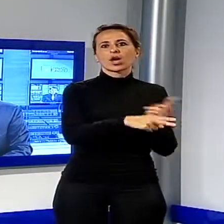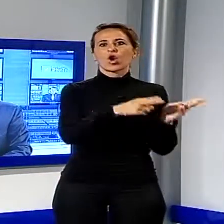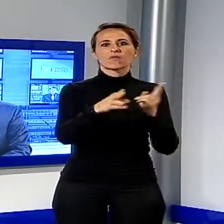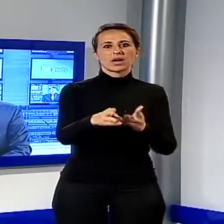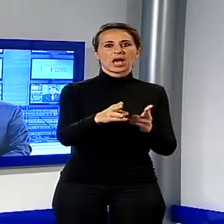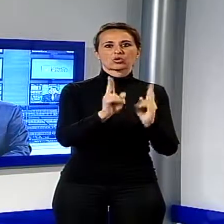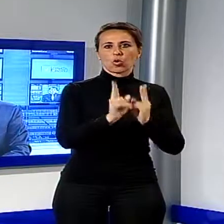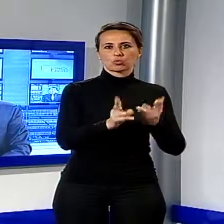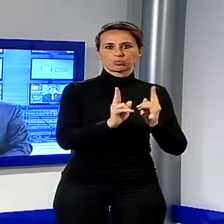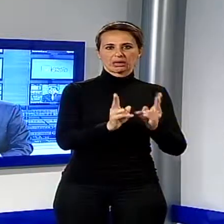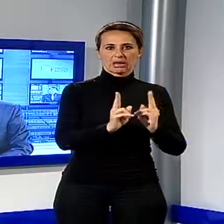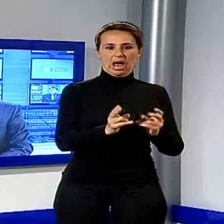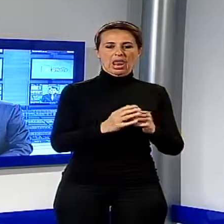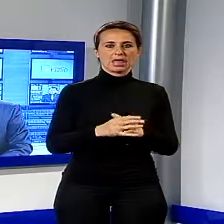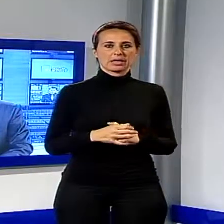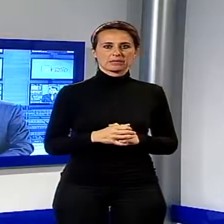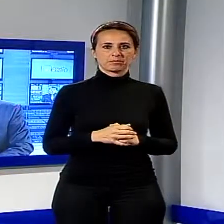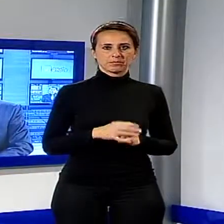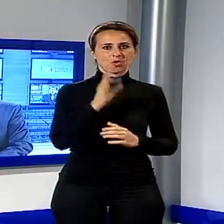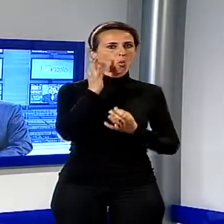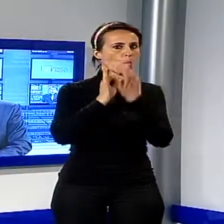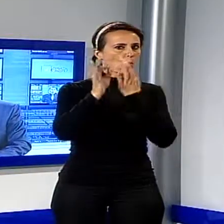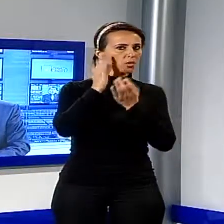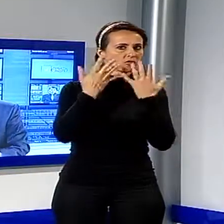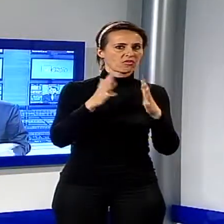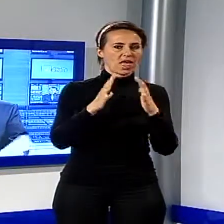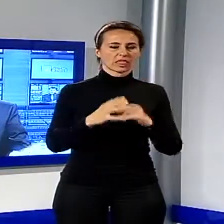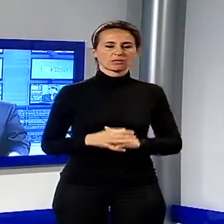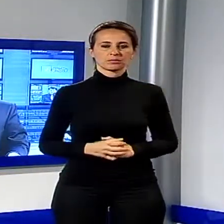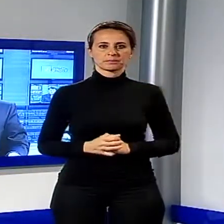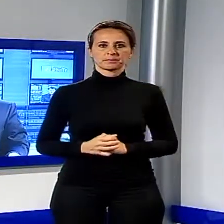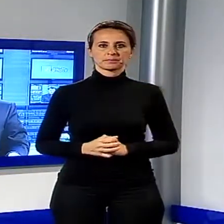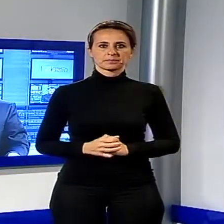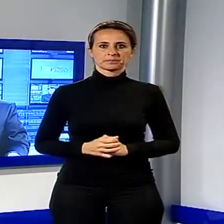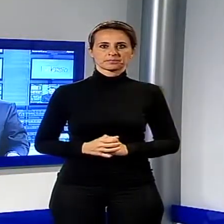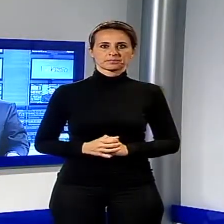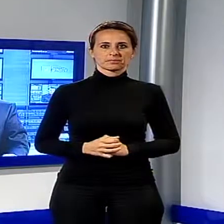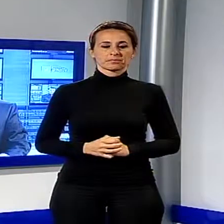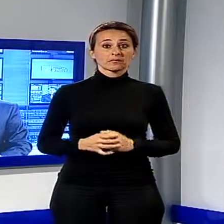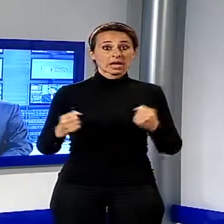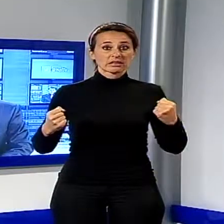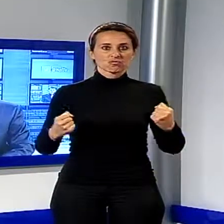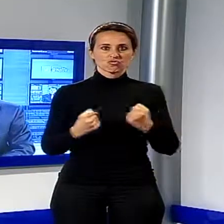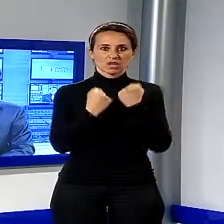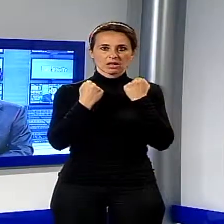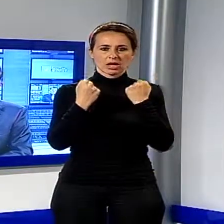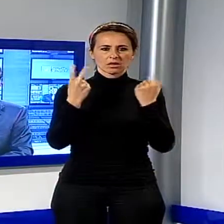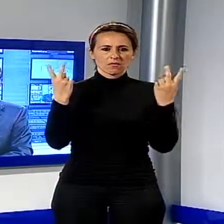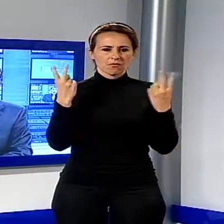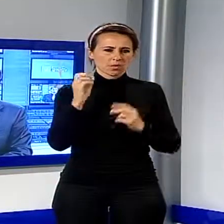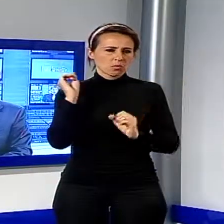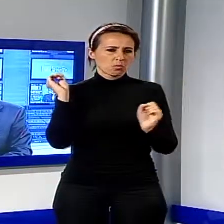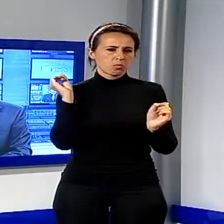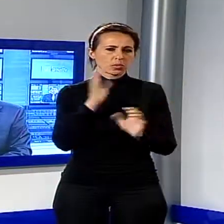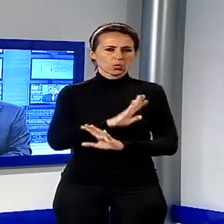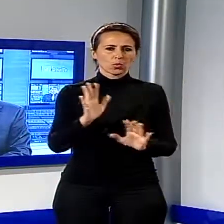è stato arrestato, il figlio è stato curato all'ospedale Versiglia. Brutto incidente stradale sul tratto